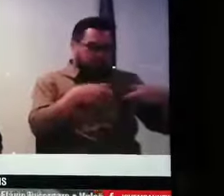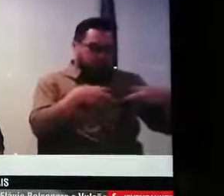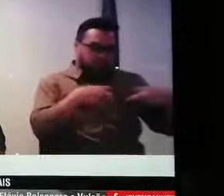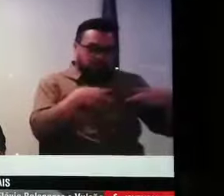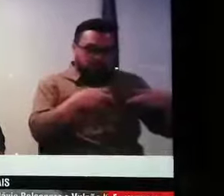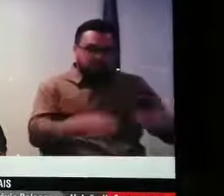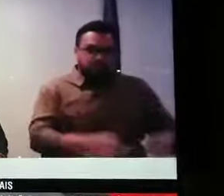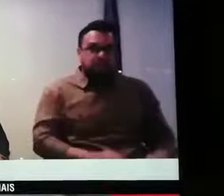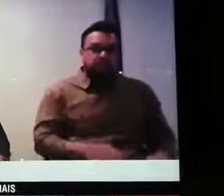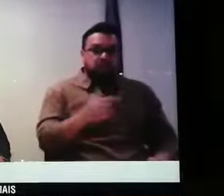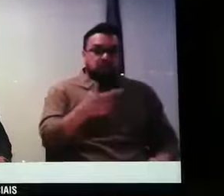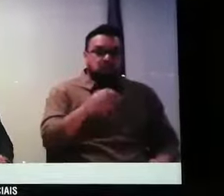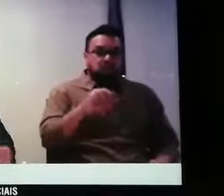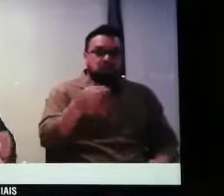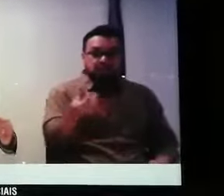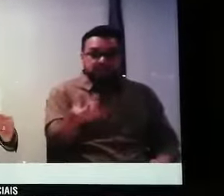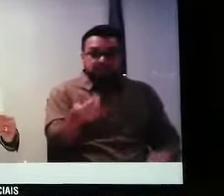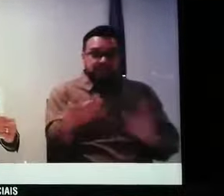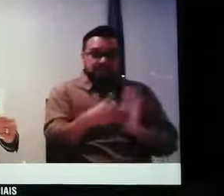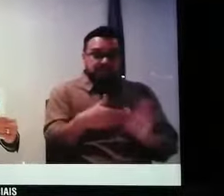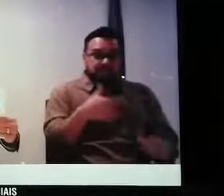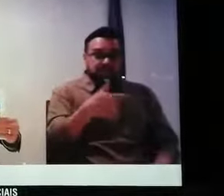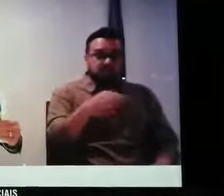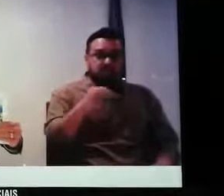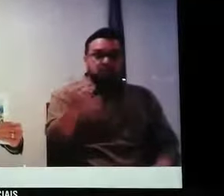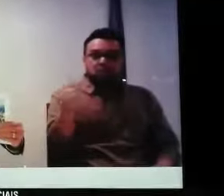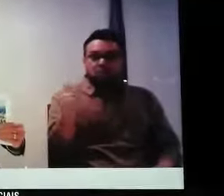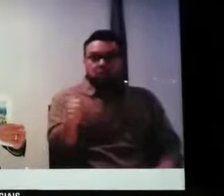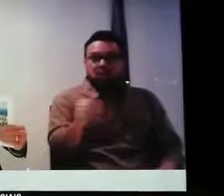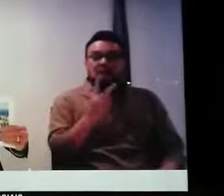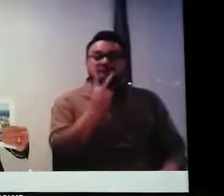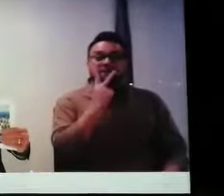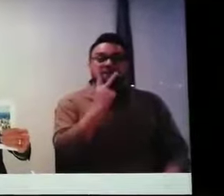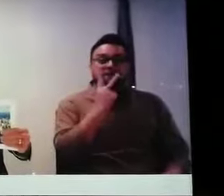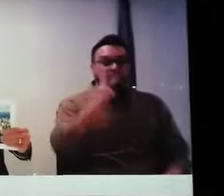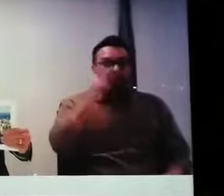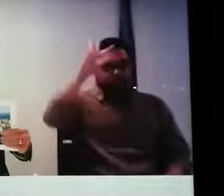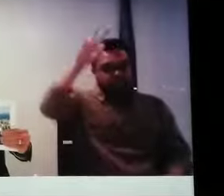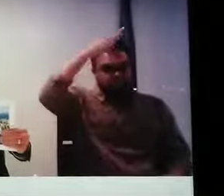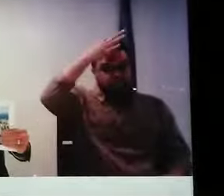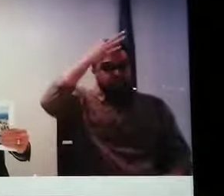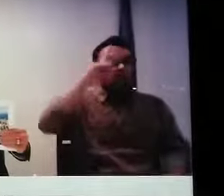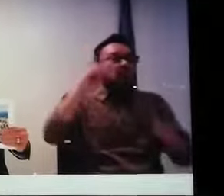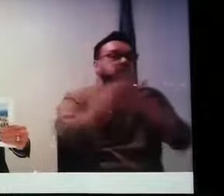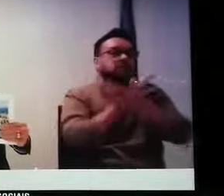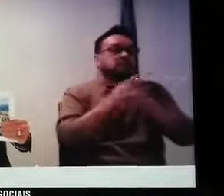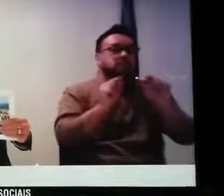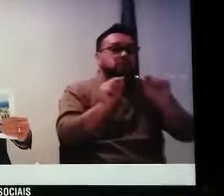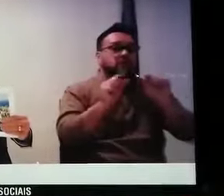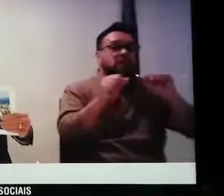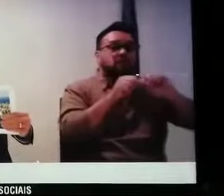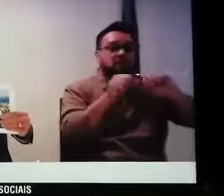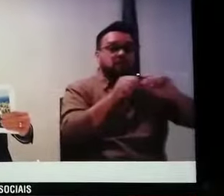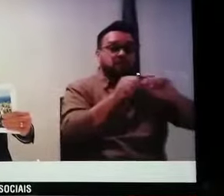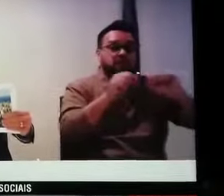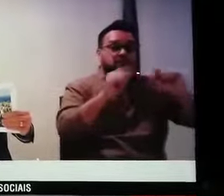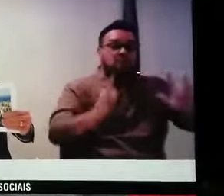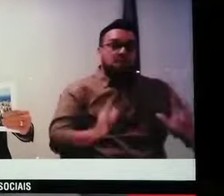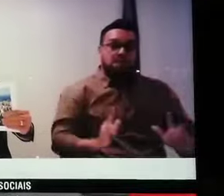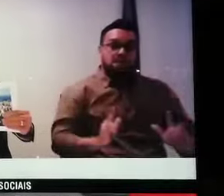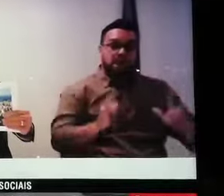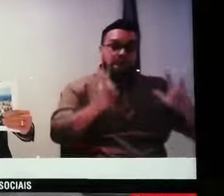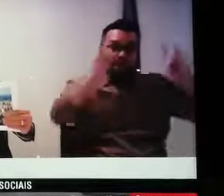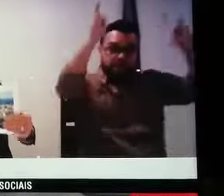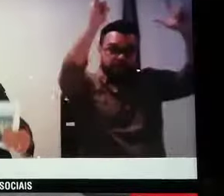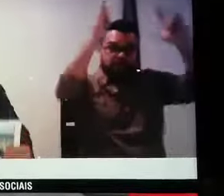Em 2006 e 2011, em Vitória, Espírito Santo, foi feito um prédio para a